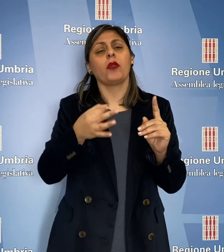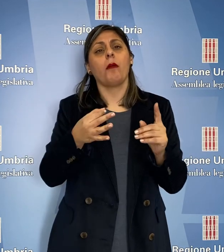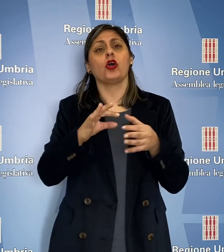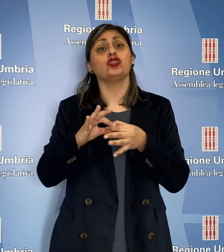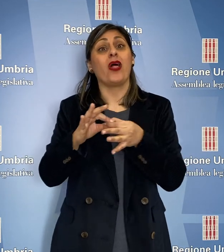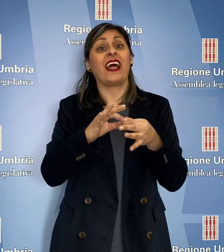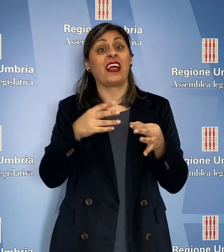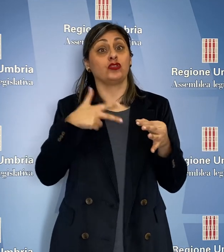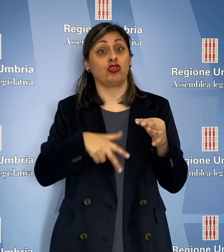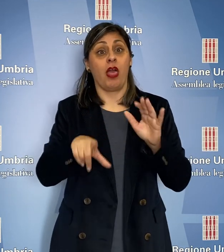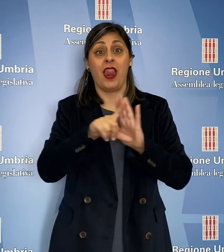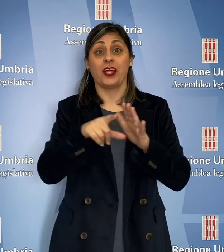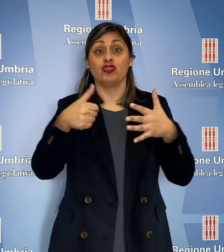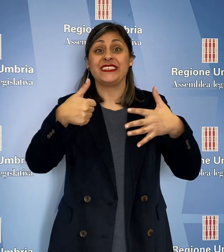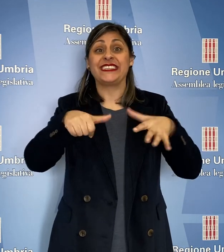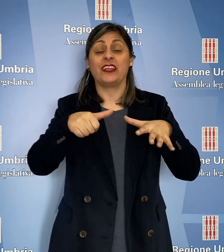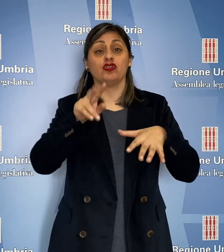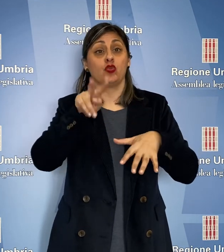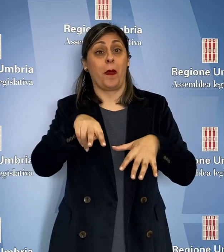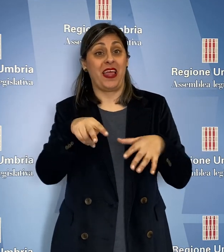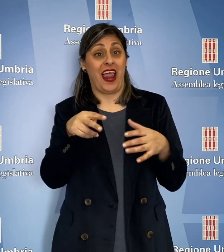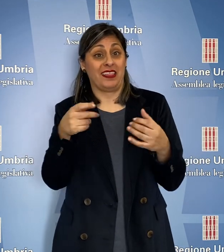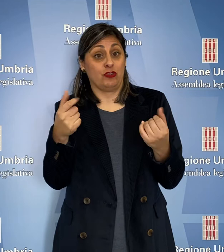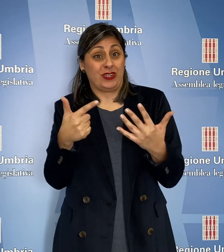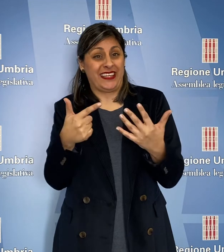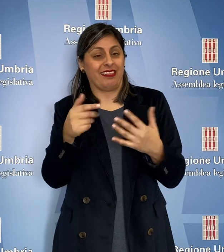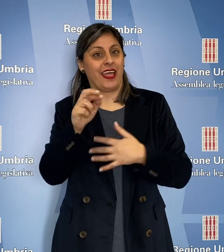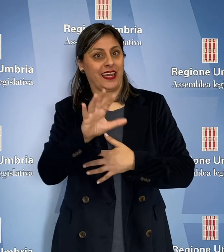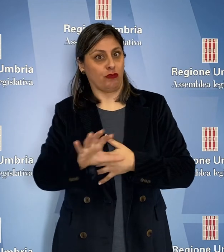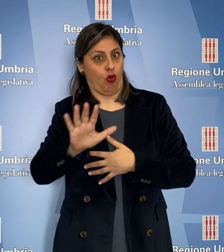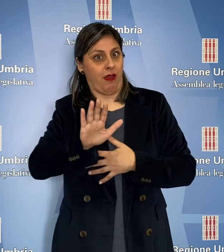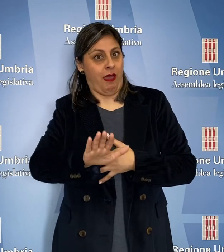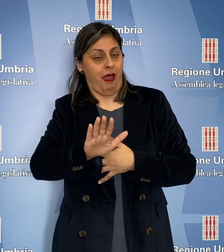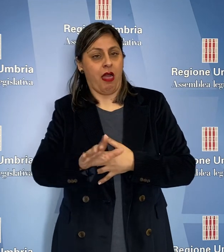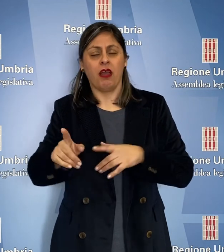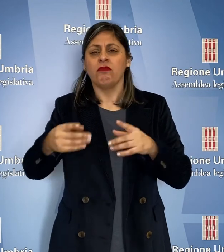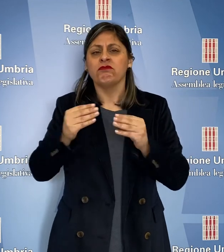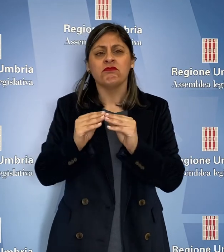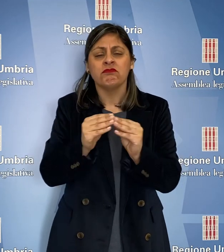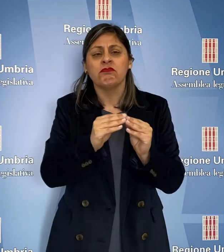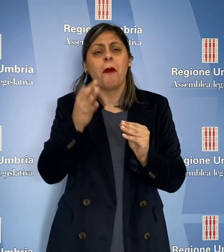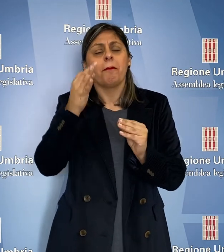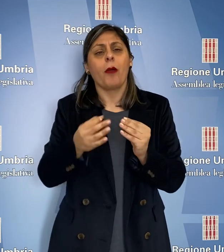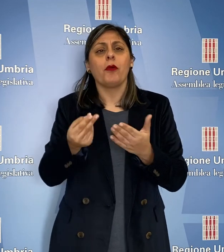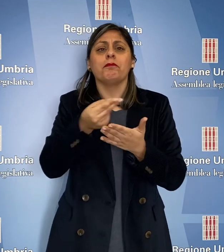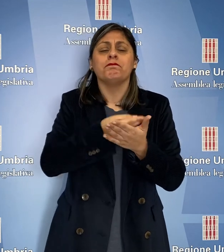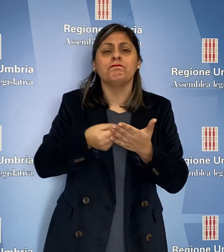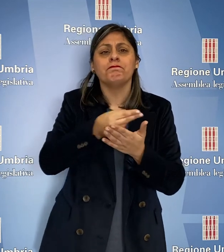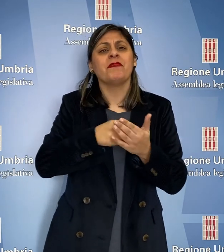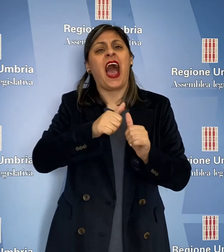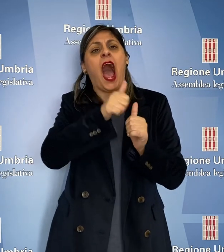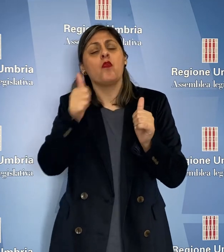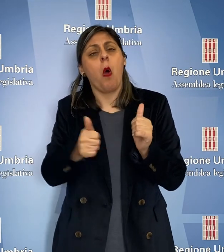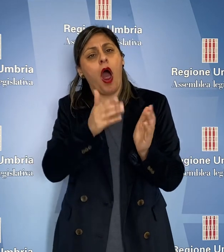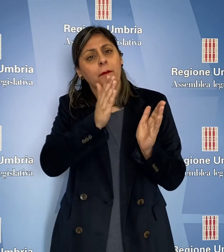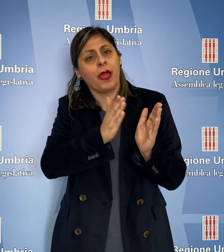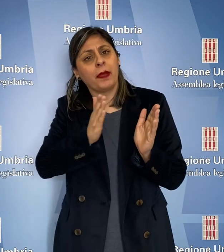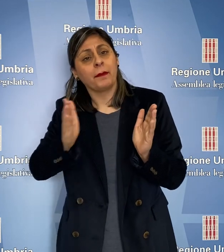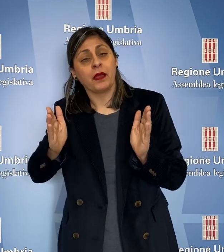solidarietà sociale, legge regionale 16 2017, mediante successivi programmi attuativi annuali. Adottare il